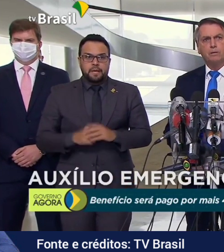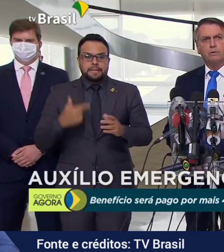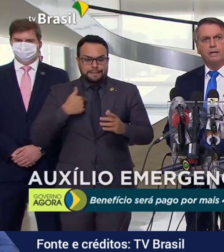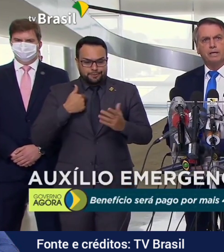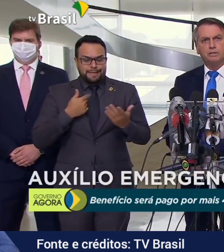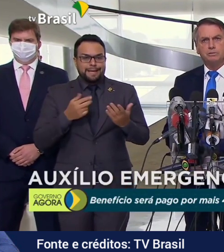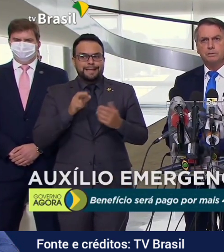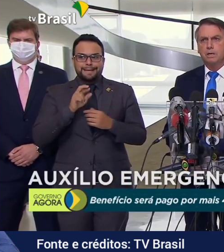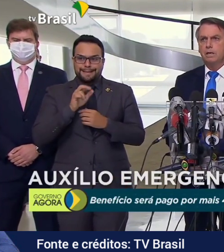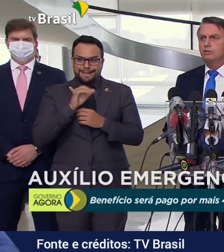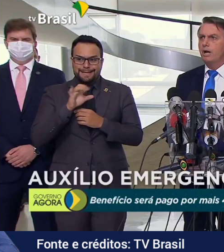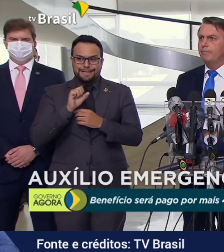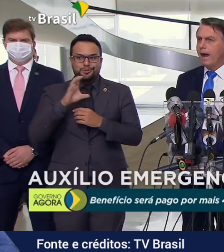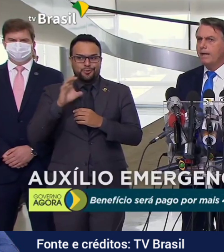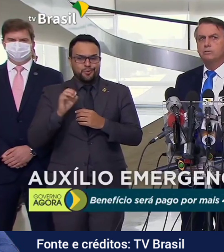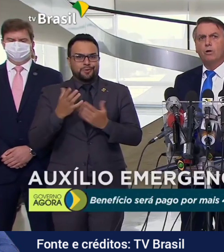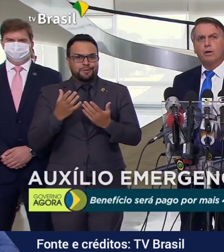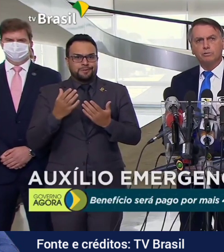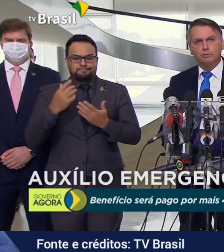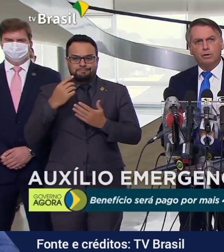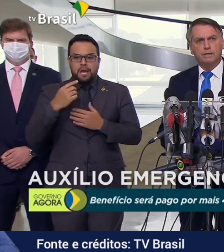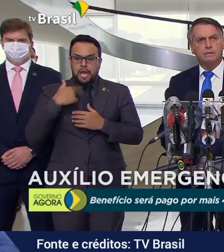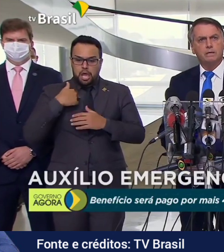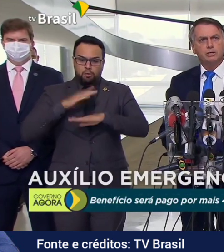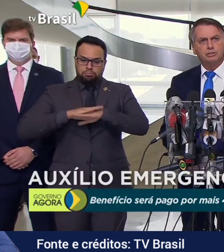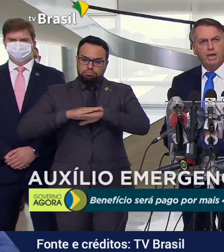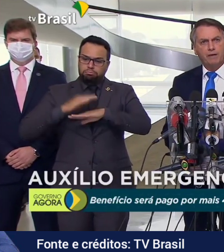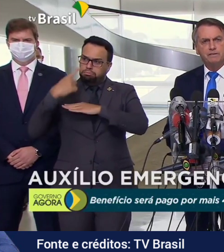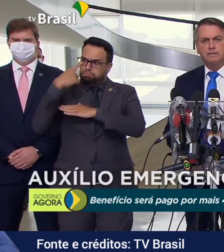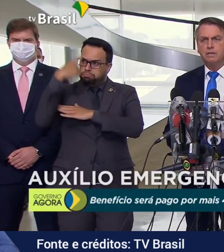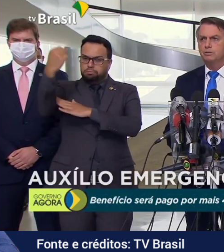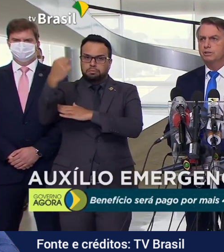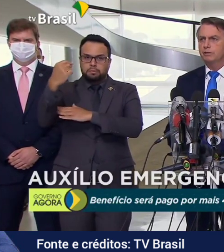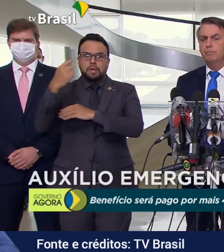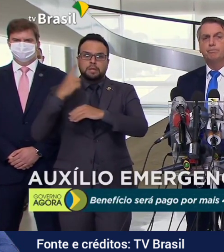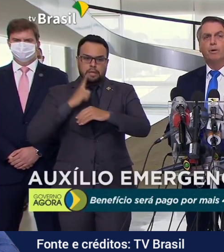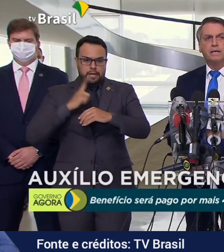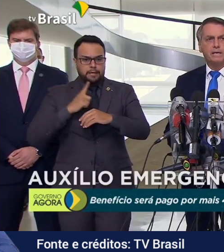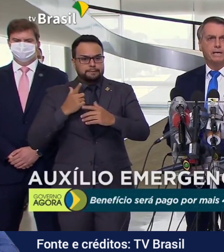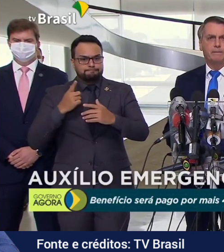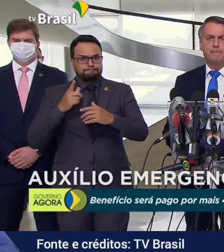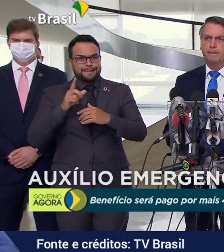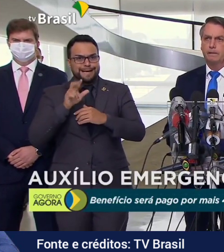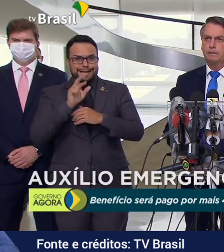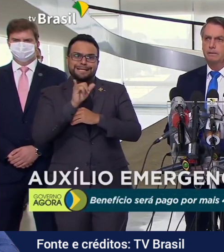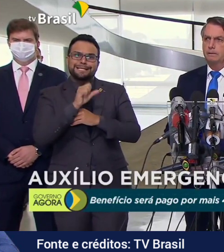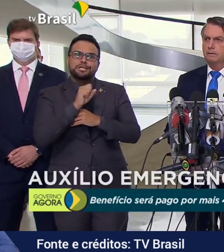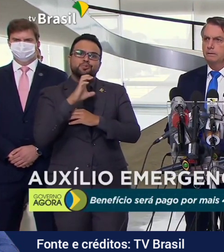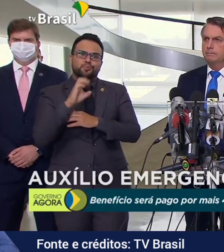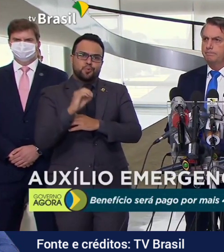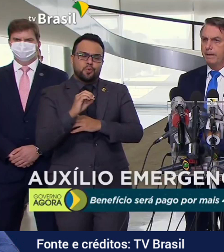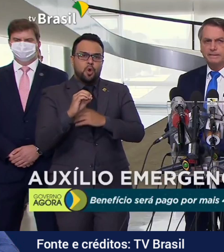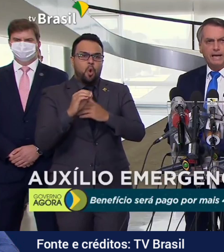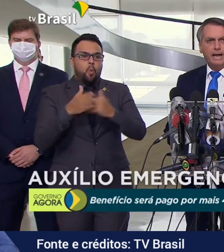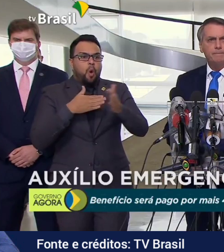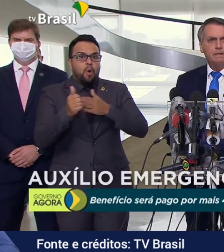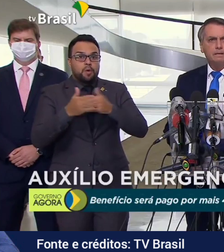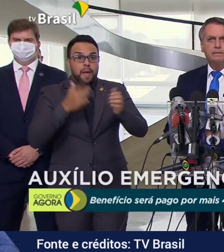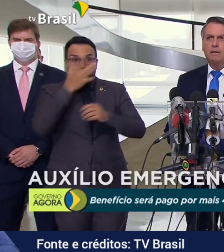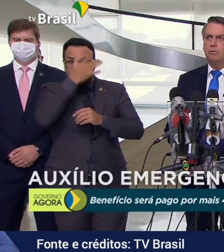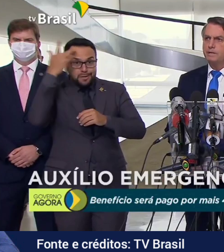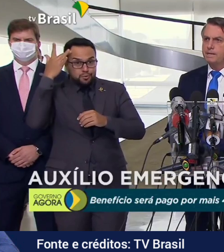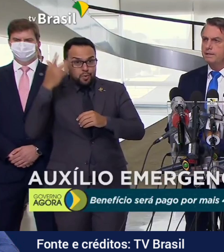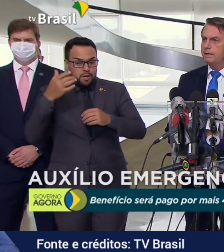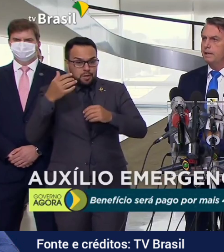eleito para correr riscos. Jamais qualquer um de nós, chefe de executivo, poderia pensar